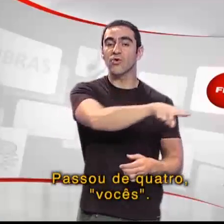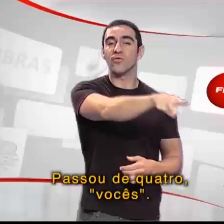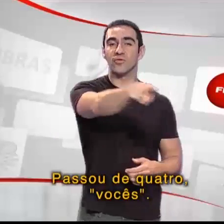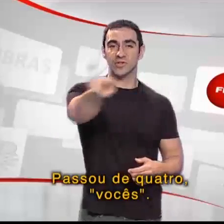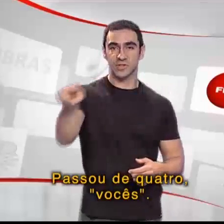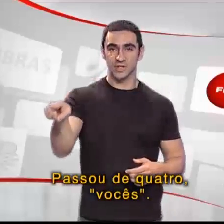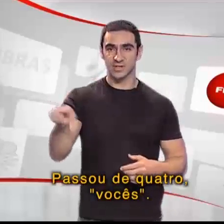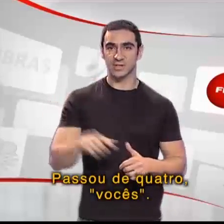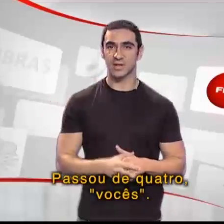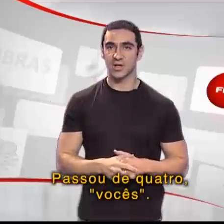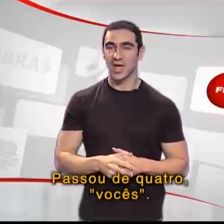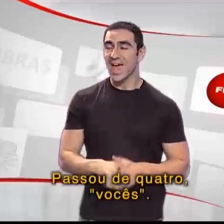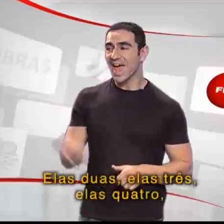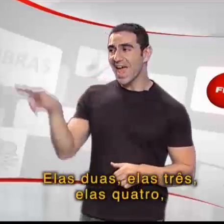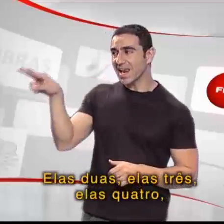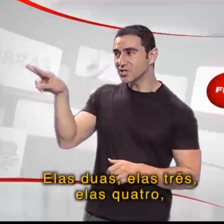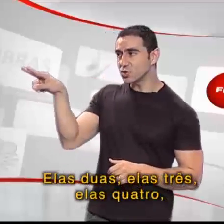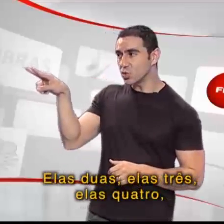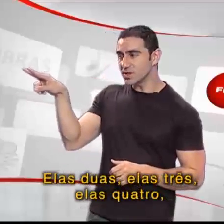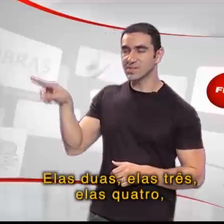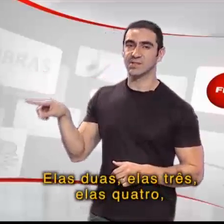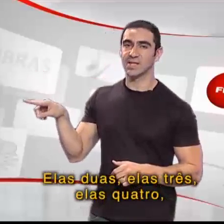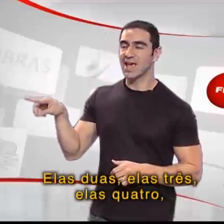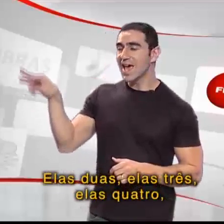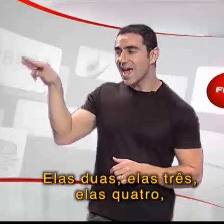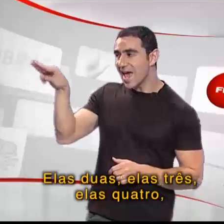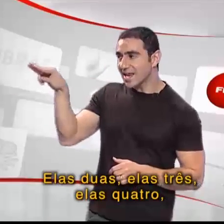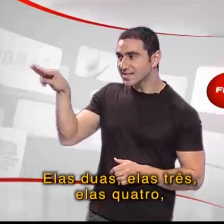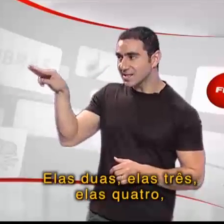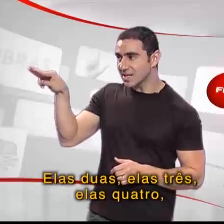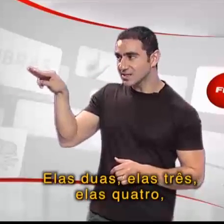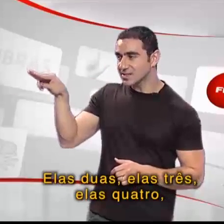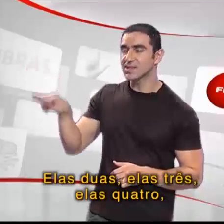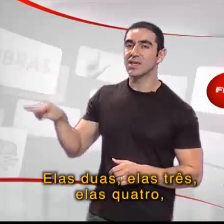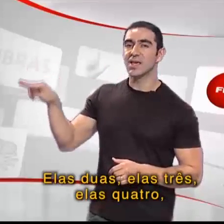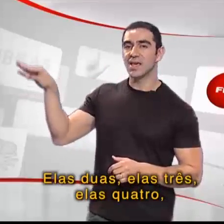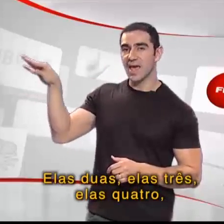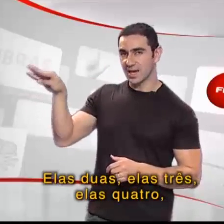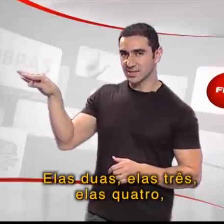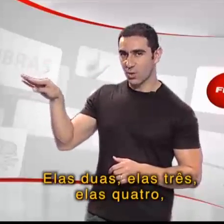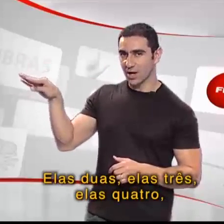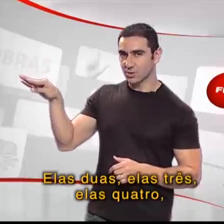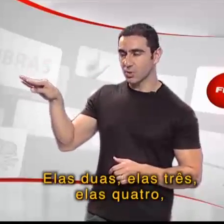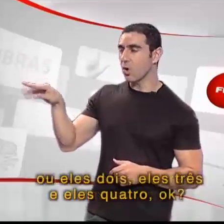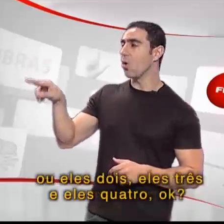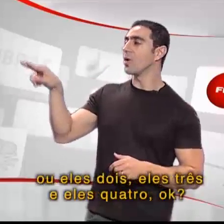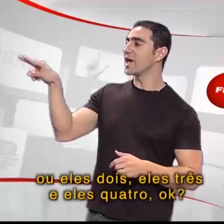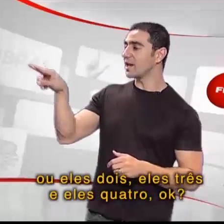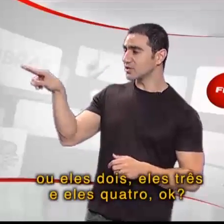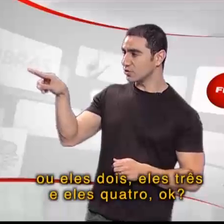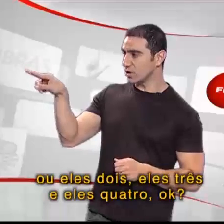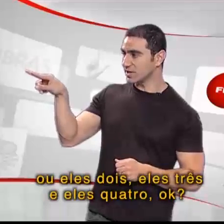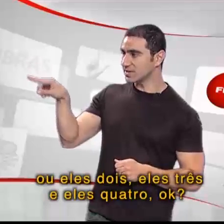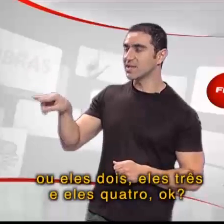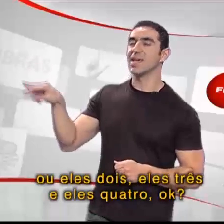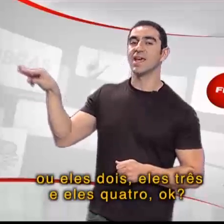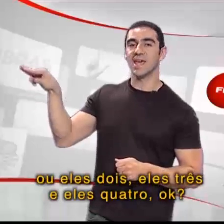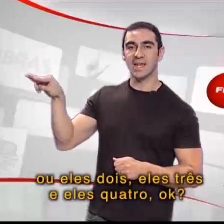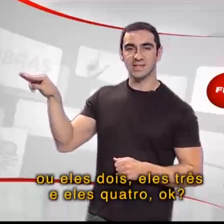vocês. Elas duas, elas três, elas quatro. Ou eles dois, eles